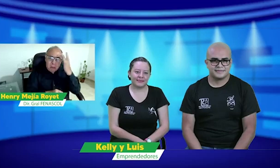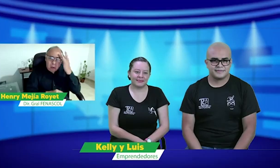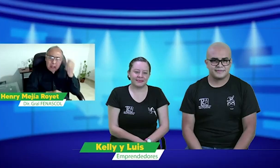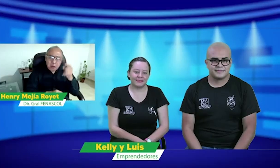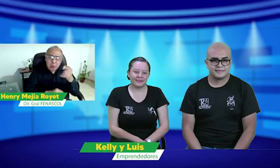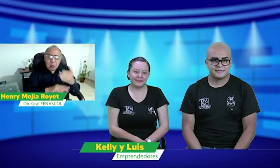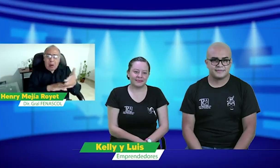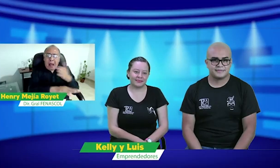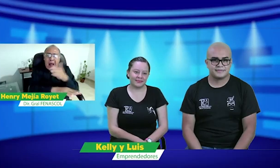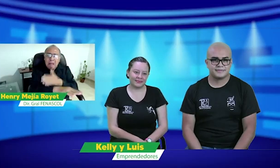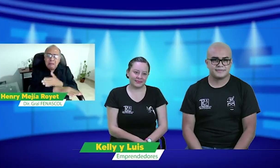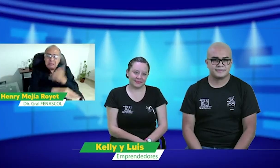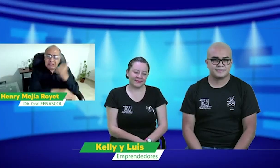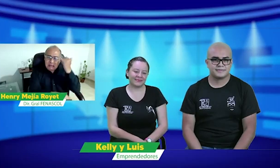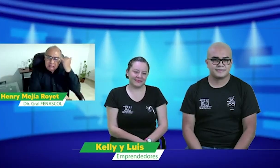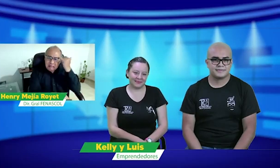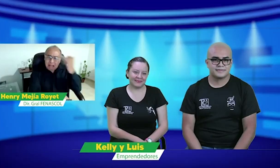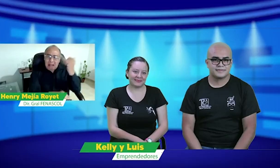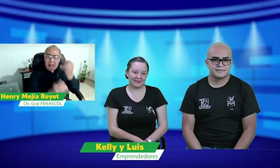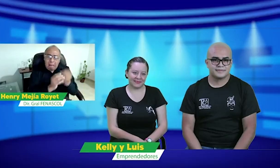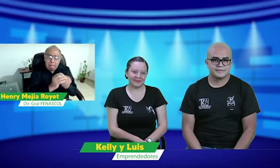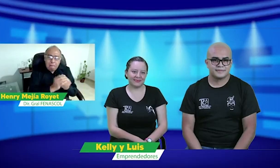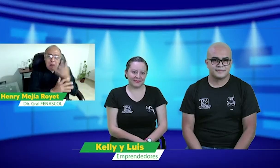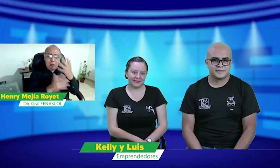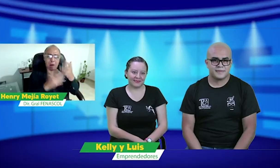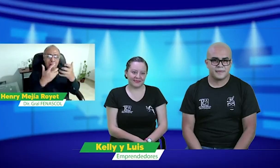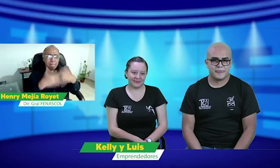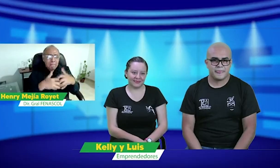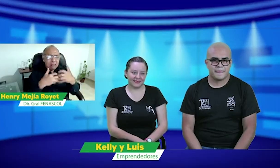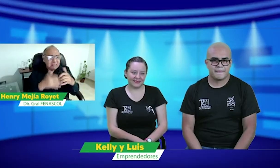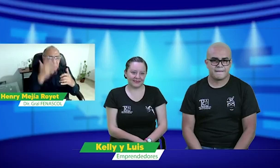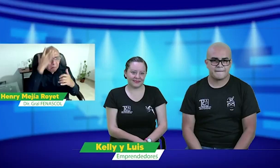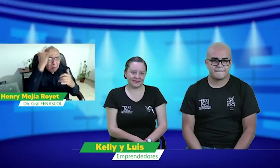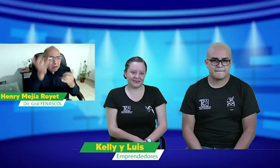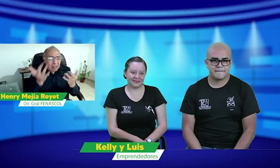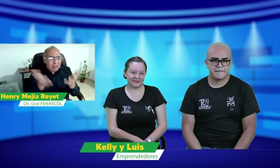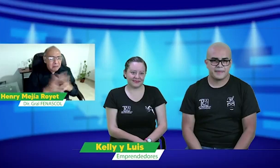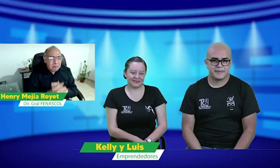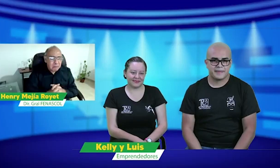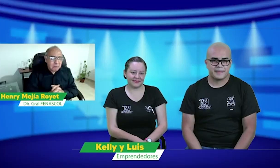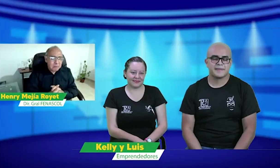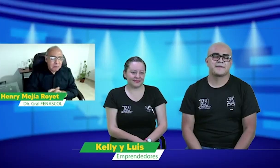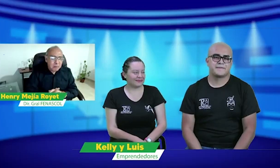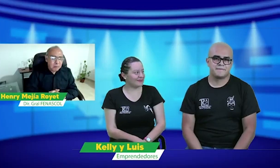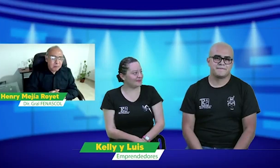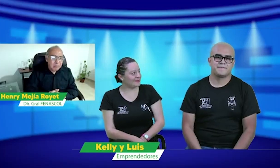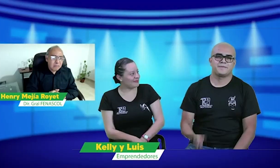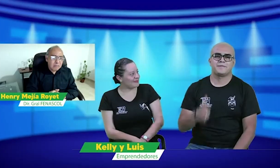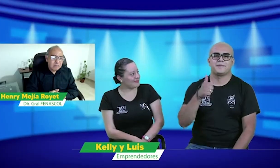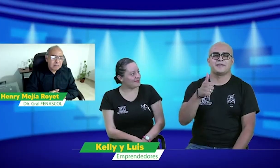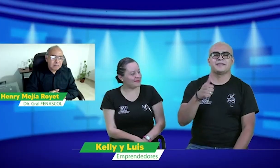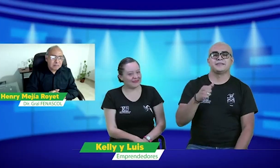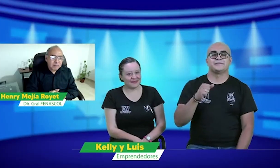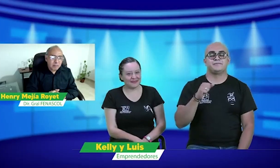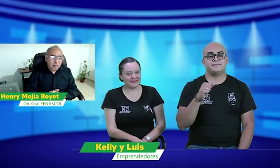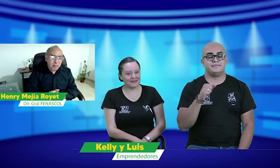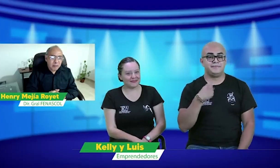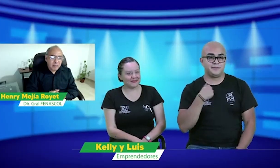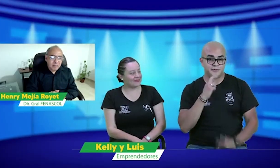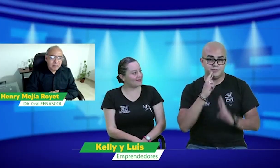quisiéramos hacerte unas preguntas. Es, ¿de dónde surge la idea de crear este emprendimiento? Bueno, claro que sí.